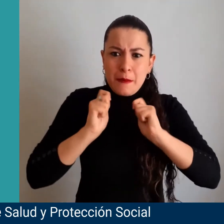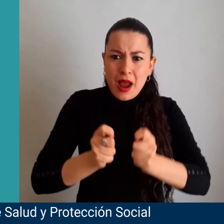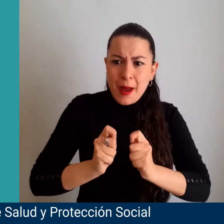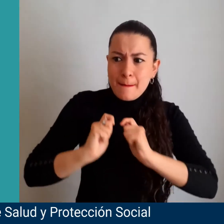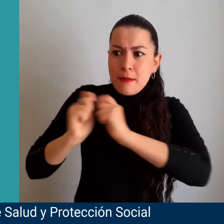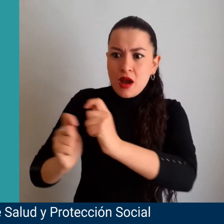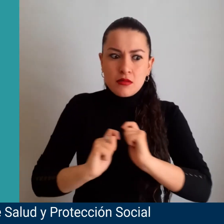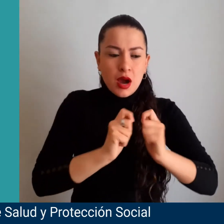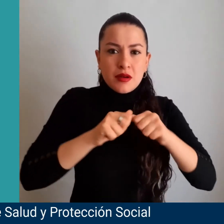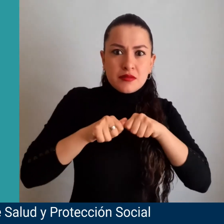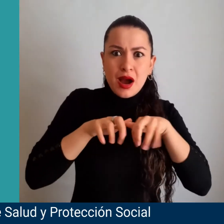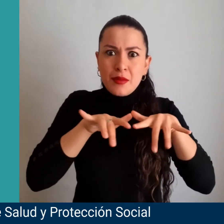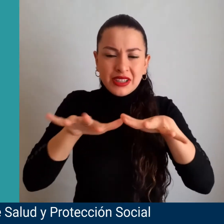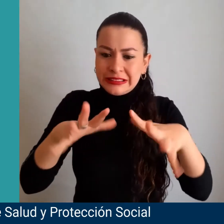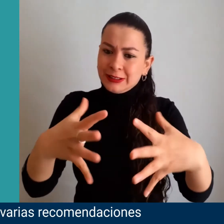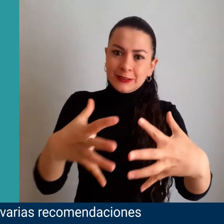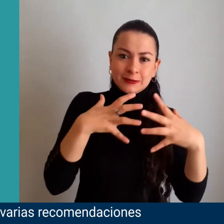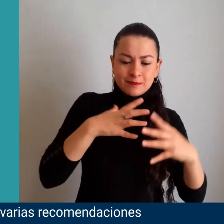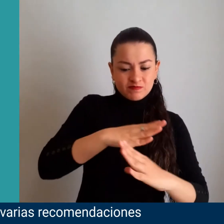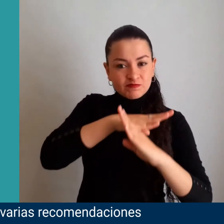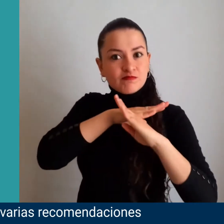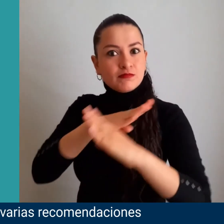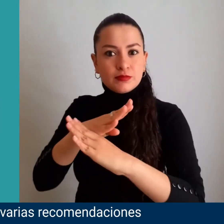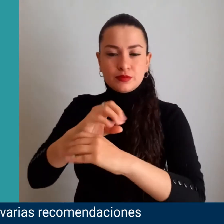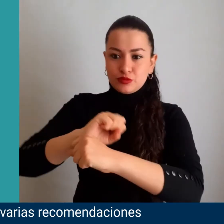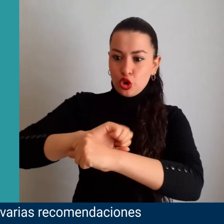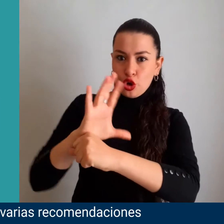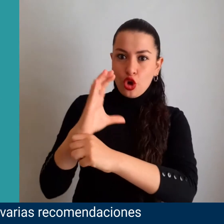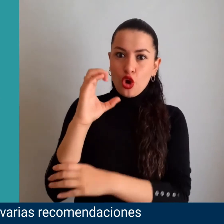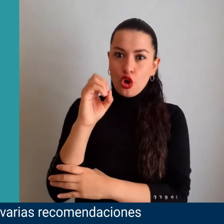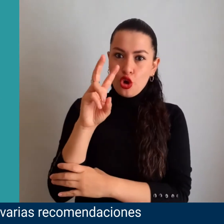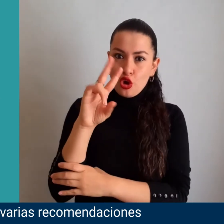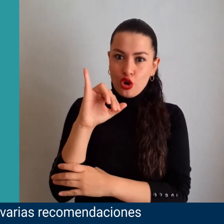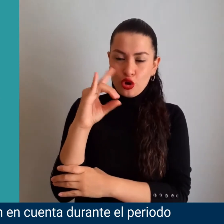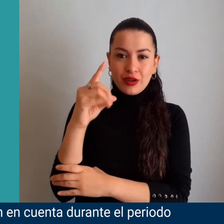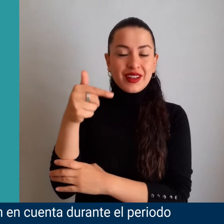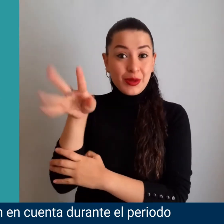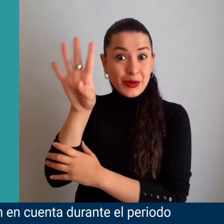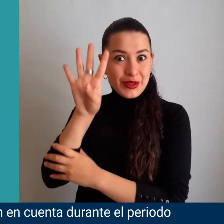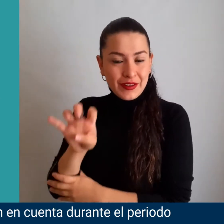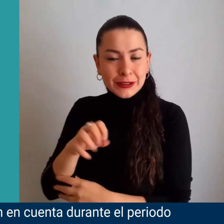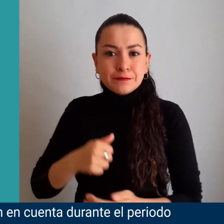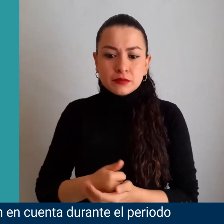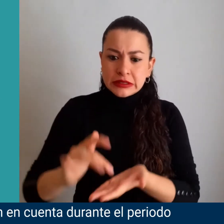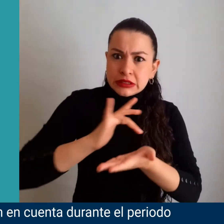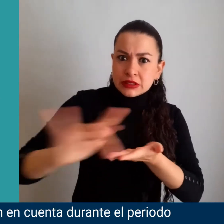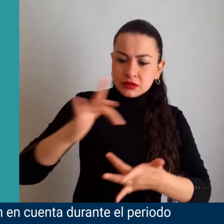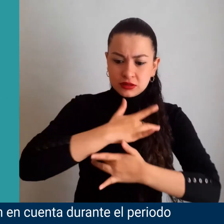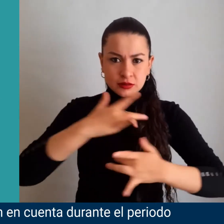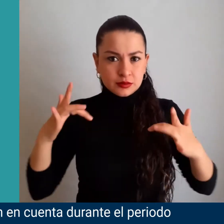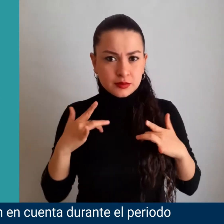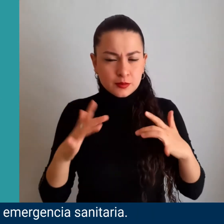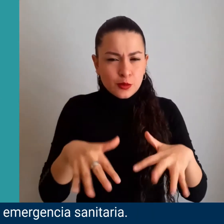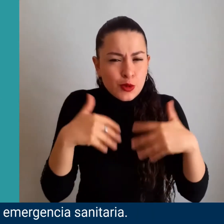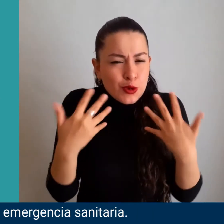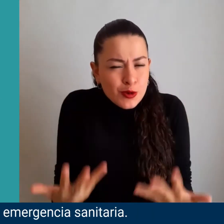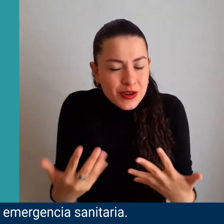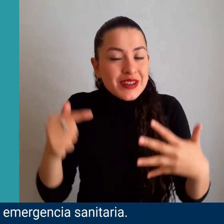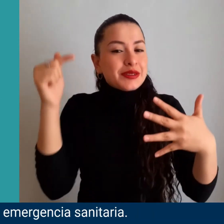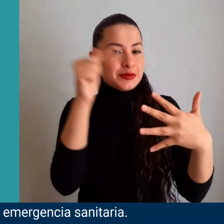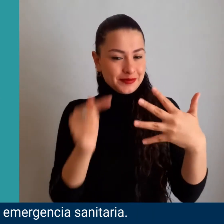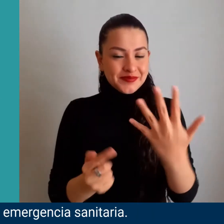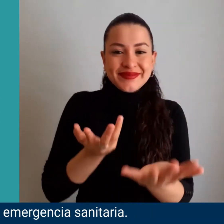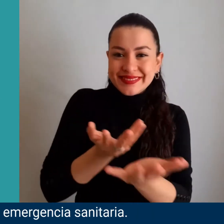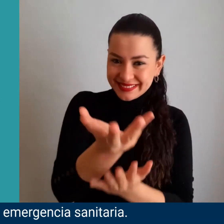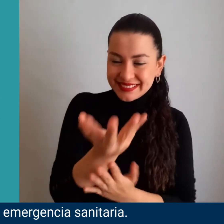Ministerio de Salud y Protección Social ha dispuesto varias recomendaciones para que las tenga en cuenta durante el periodo que dure la